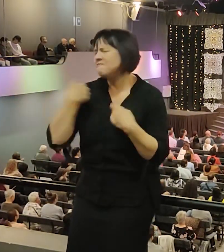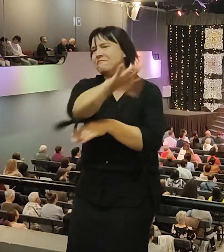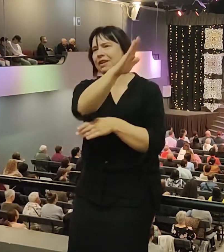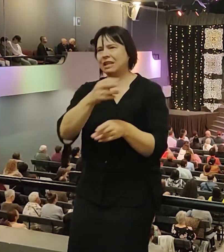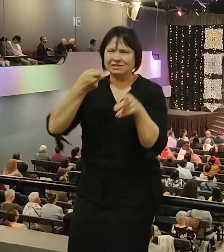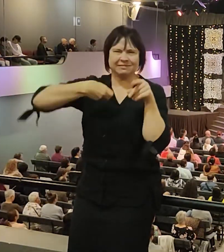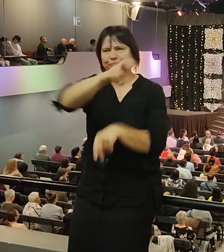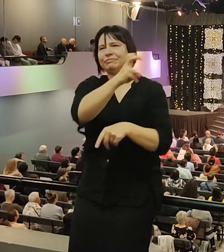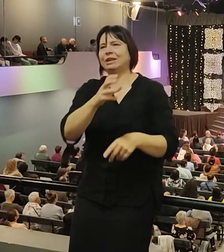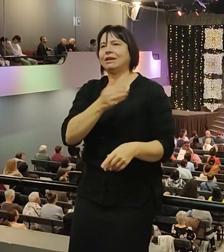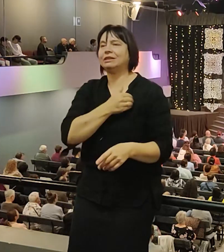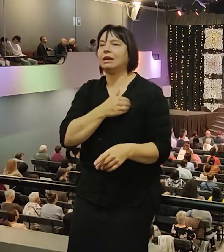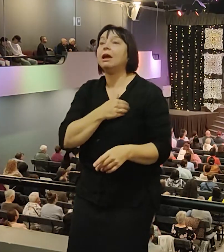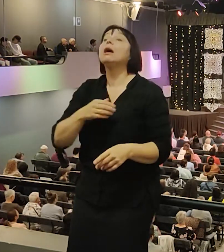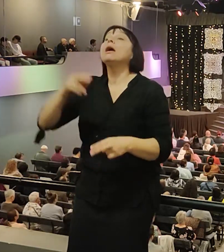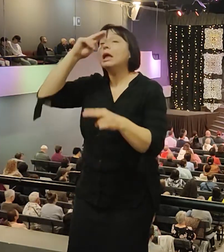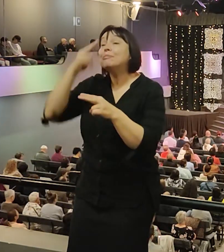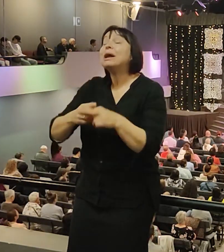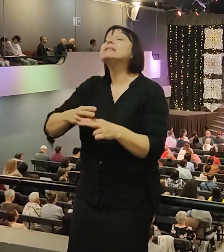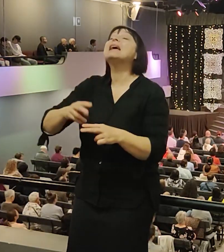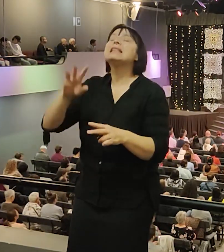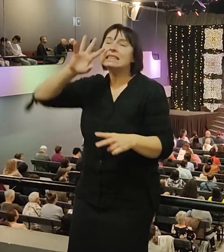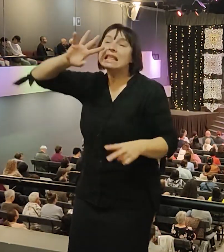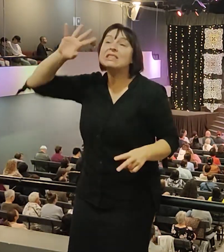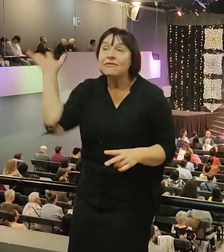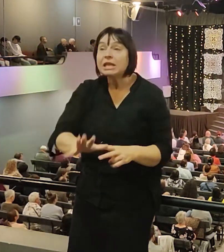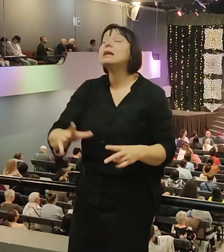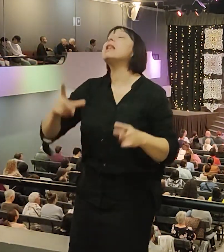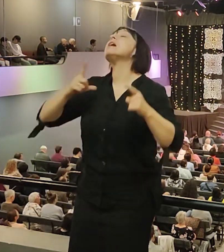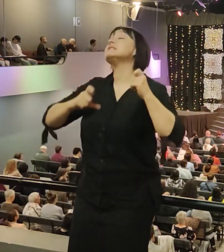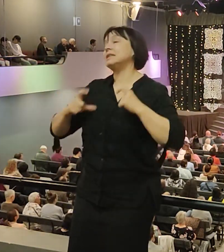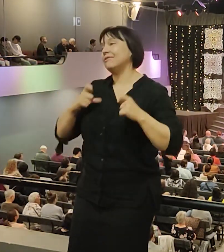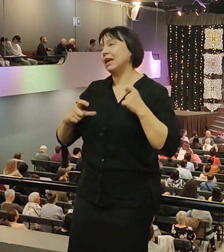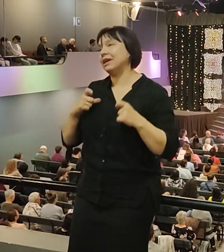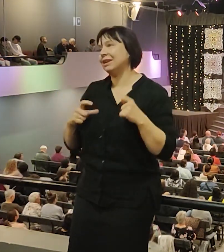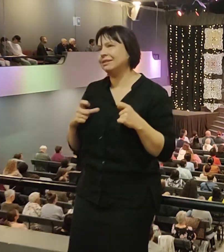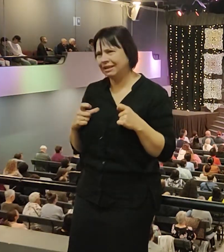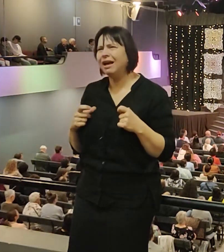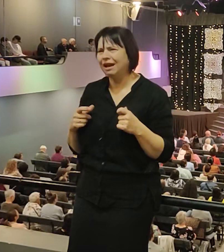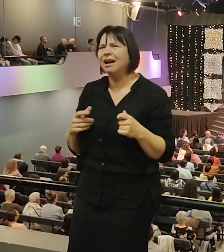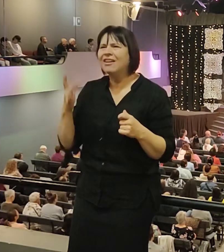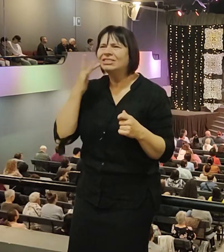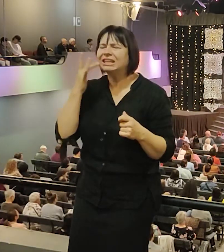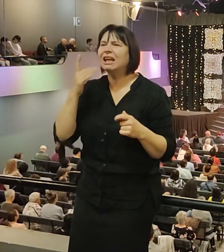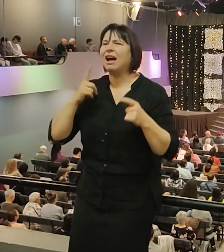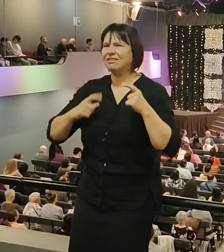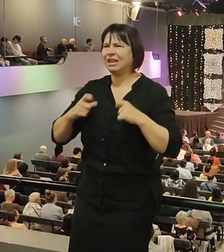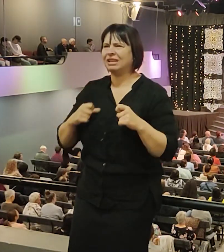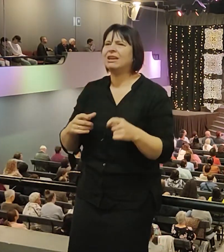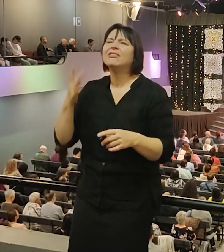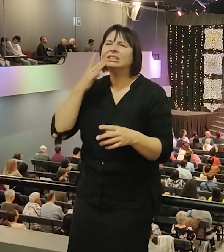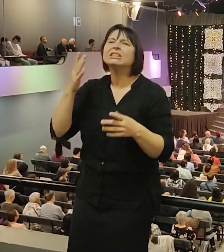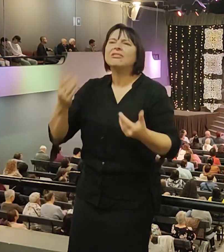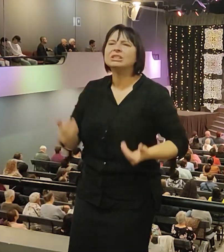братья его ненавидели его, стали завидовать. А вы знаете, как происходит в жизни? Рост ненависти. Я вам расскажу. Четыре принципа.